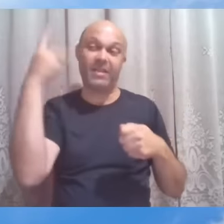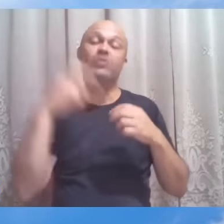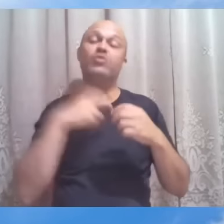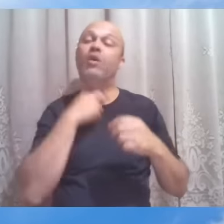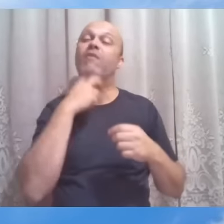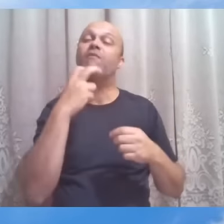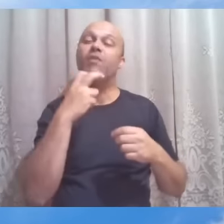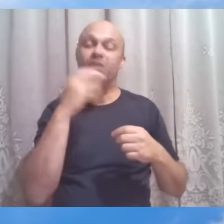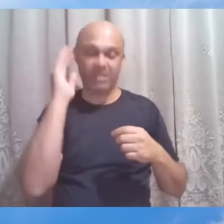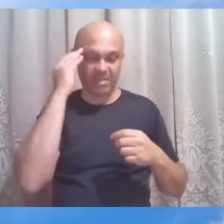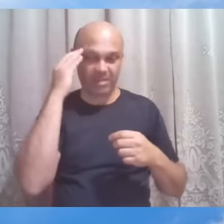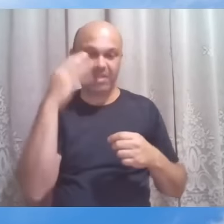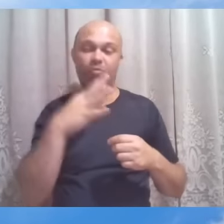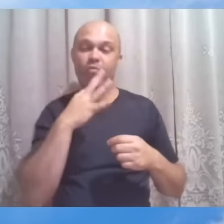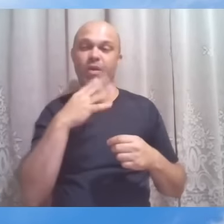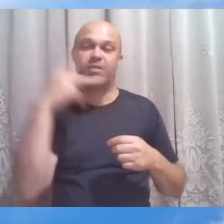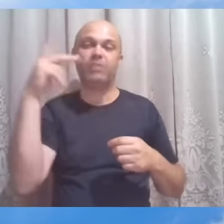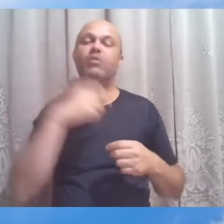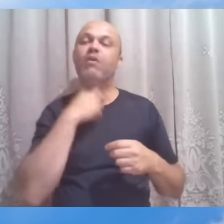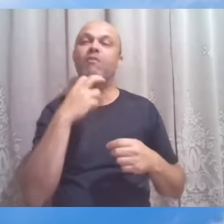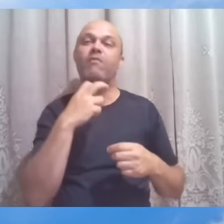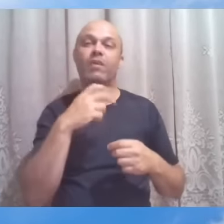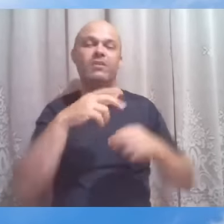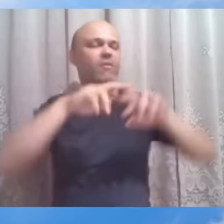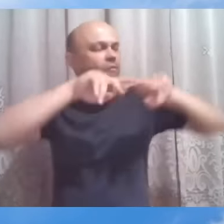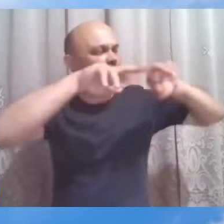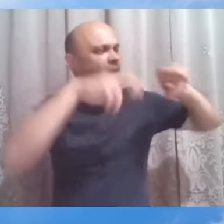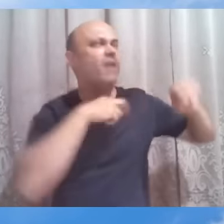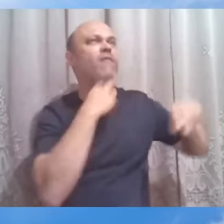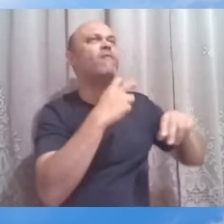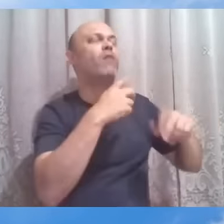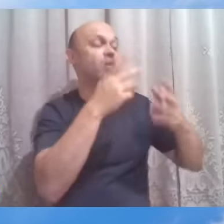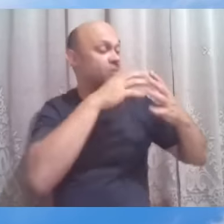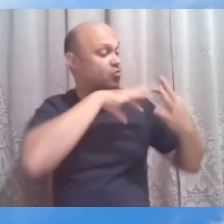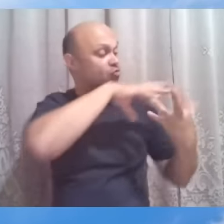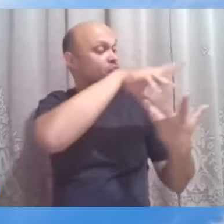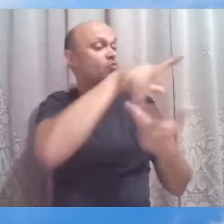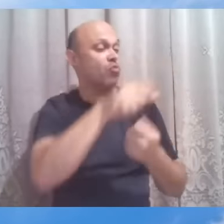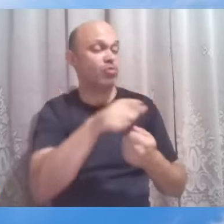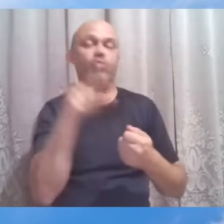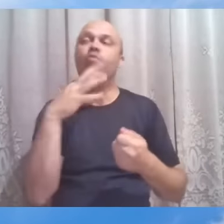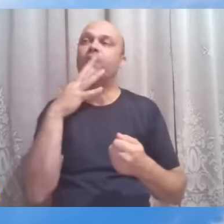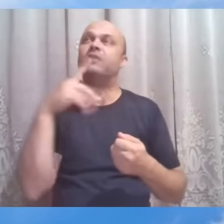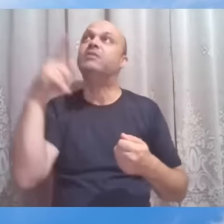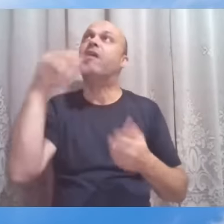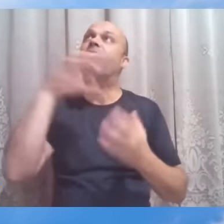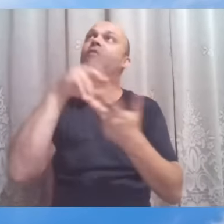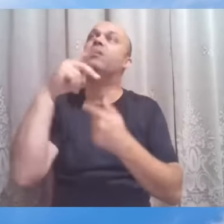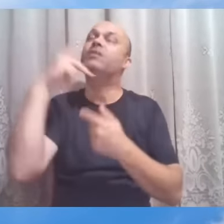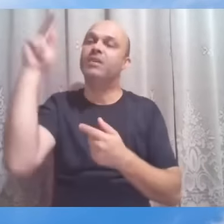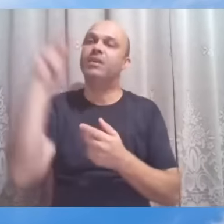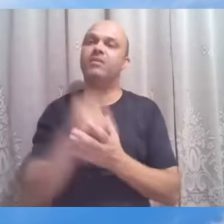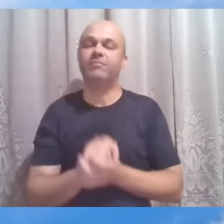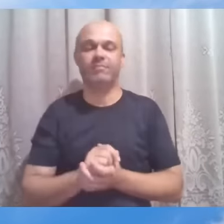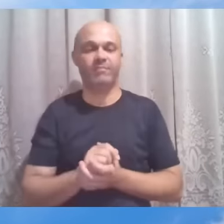a sua orientação em meio às tantas vozes do mundo. Vozes que buscam nos desviar o foco,